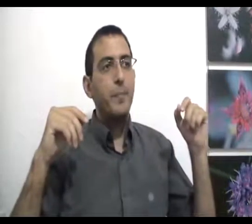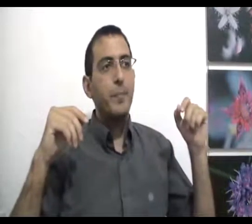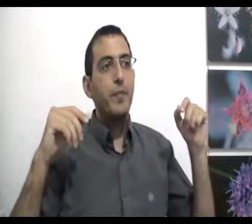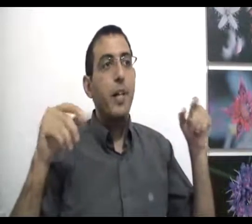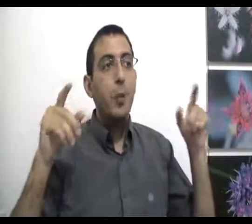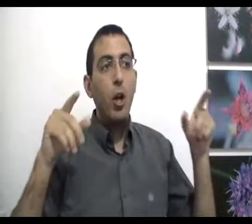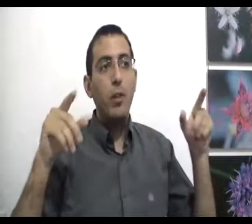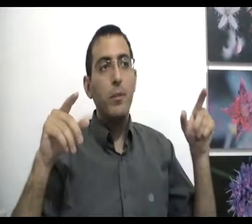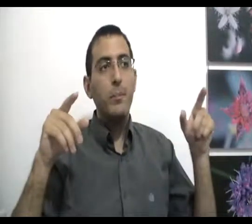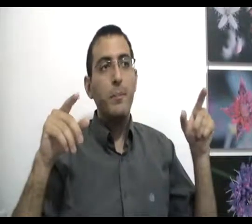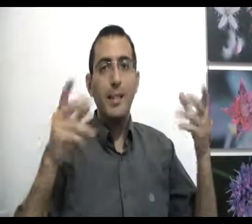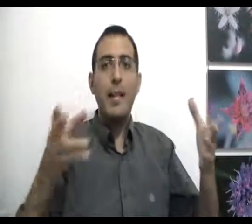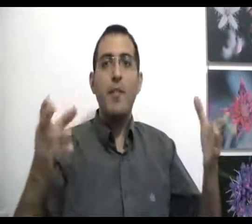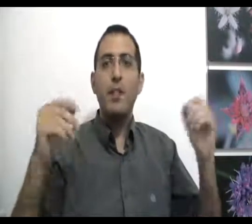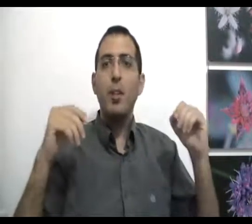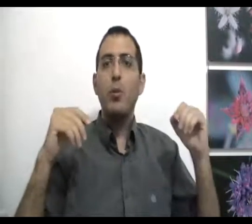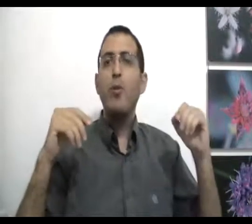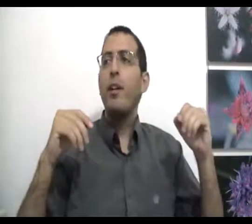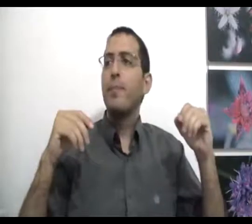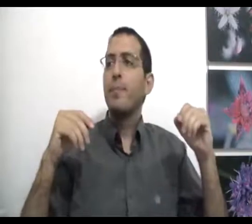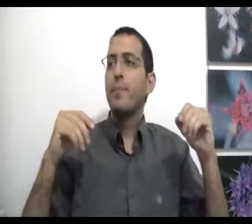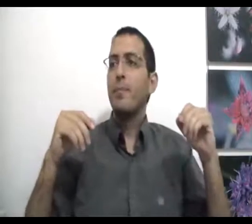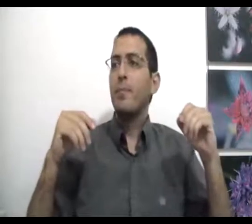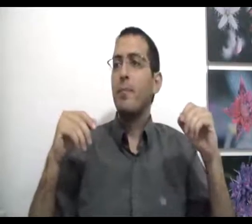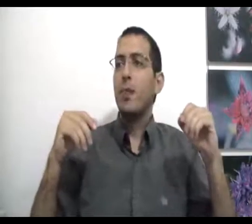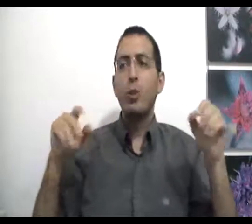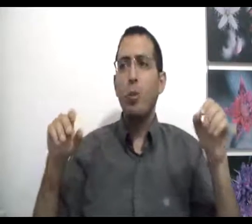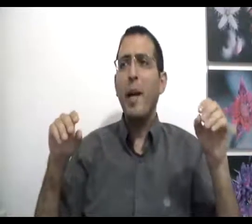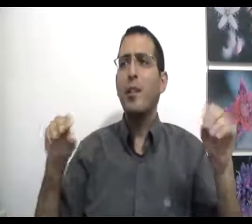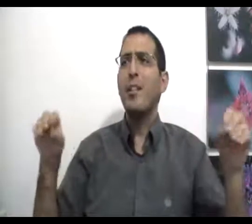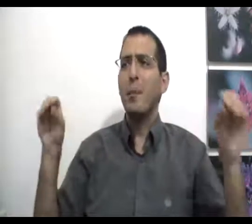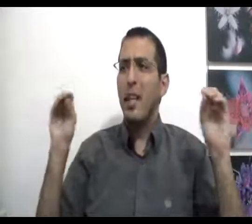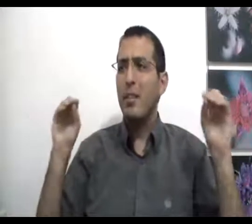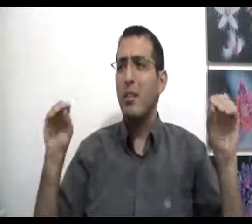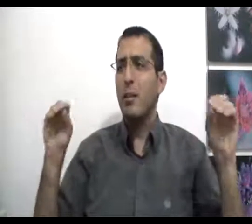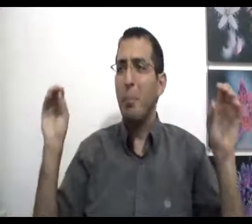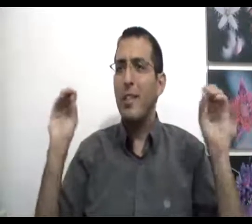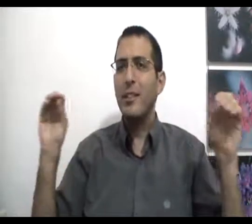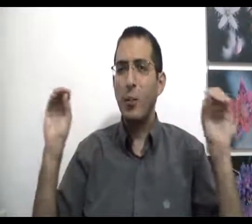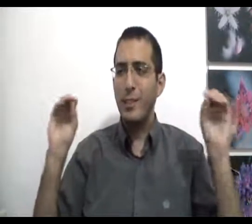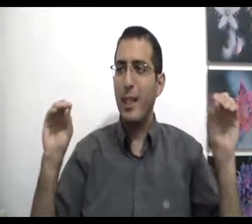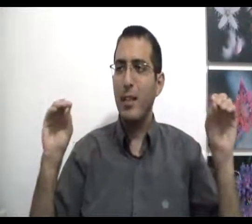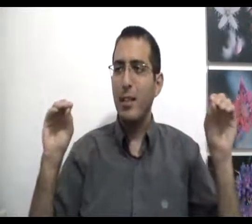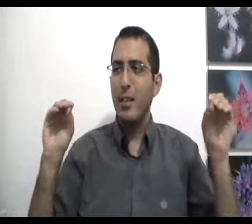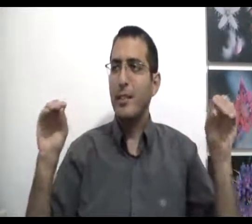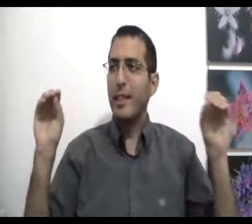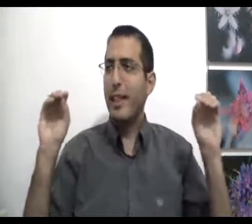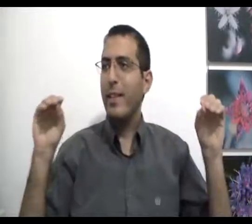ואם לא אז למה הבאת לו את התרופה זאת אומרת שאתה תמיד מה שאתה עושה זה כדי